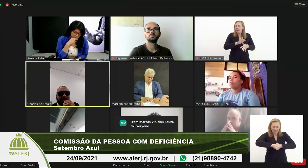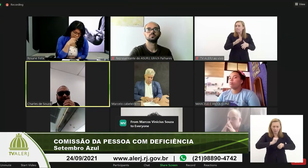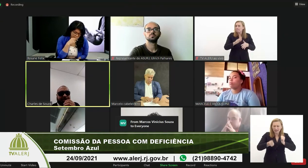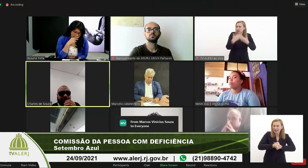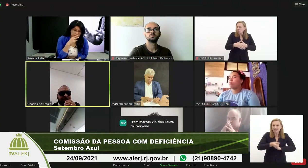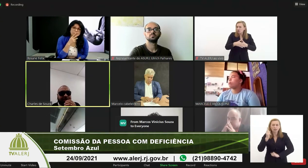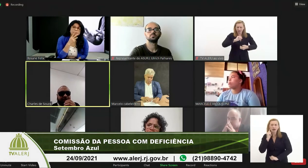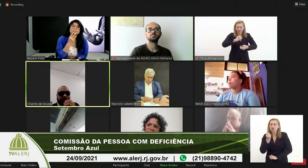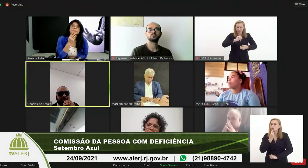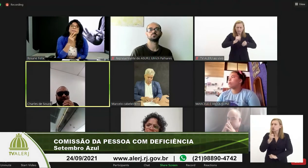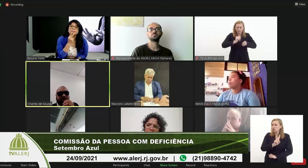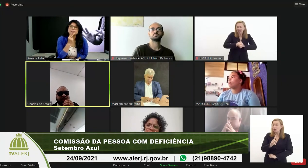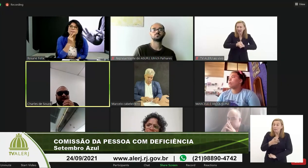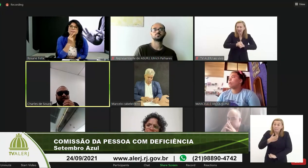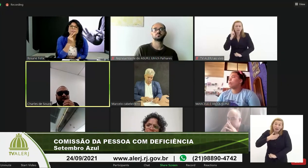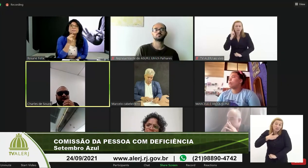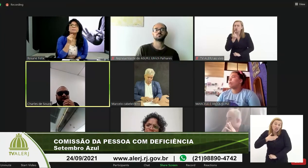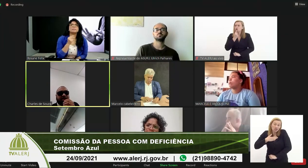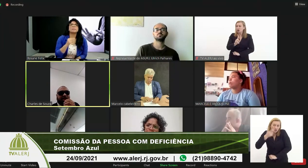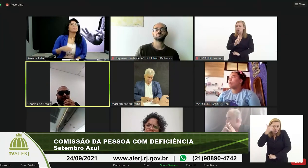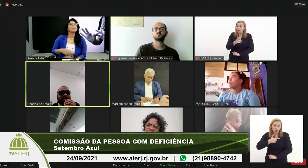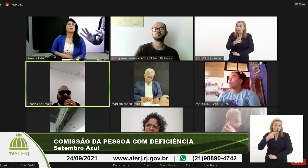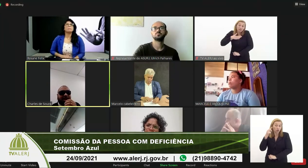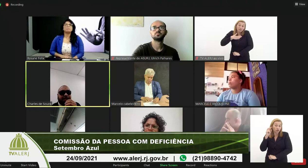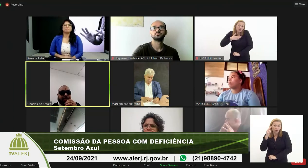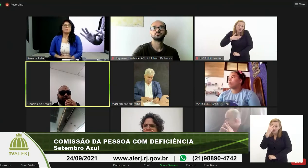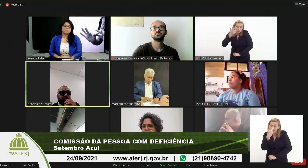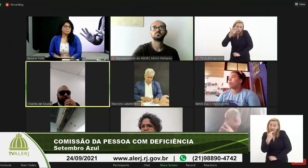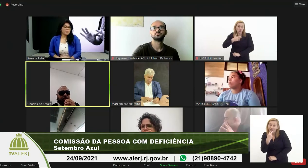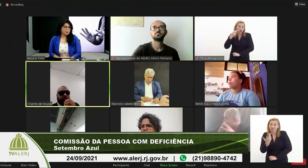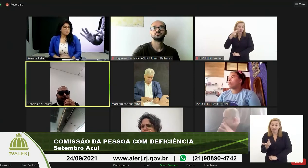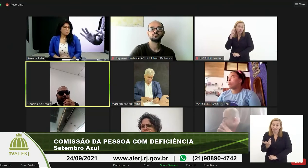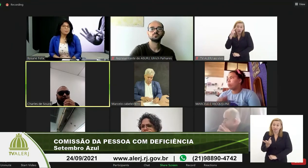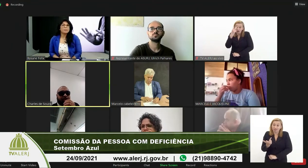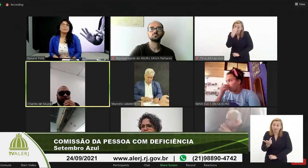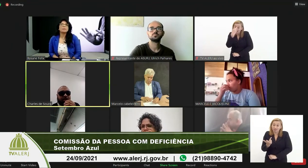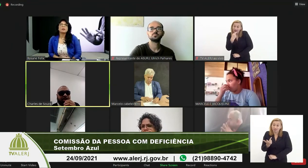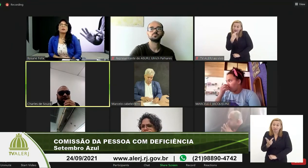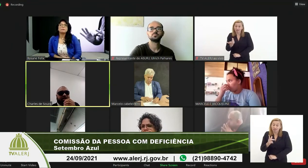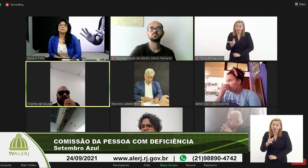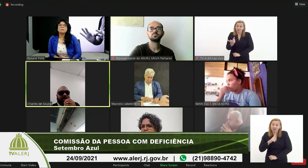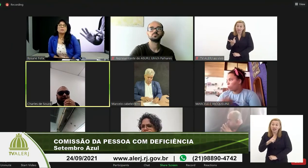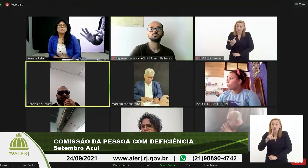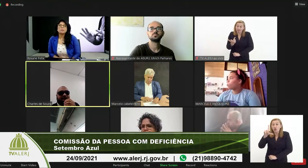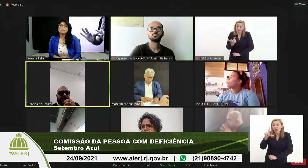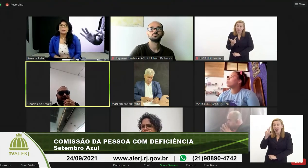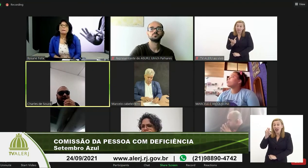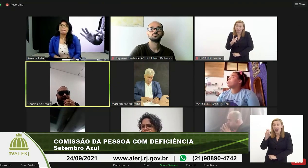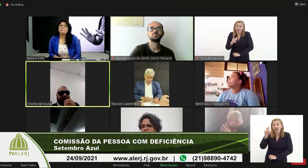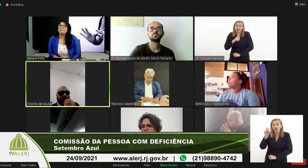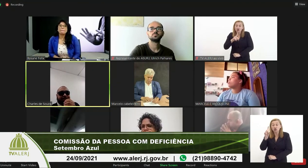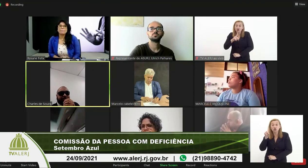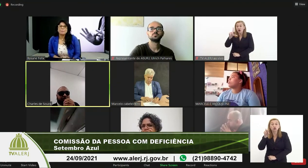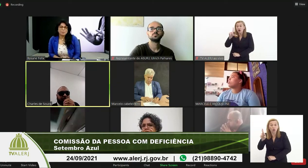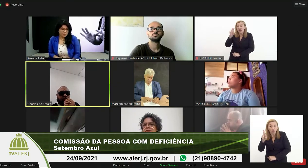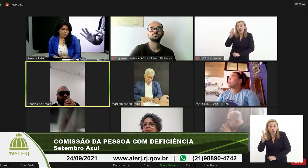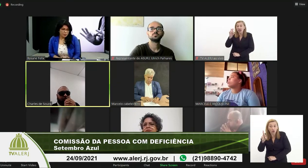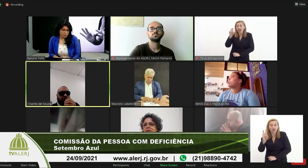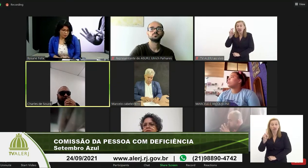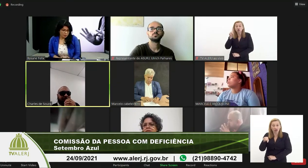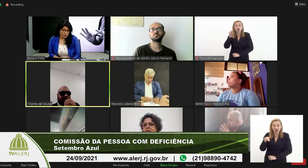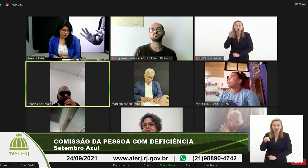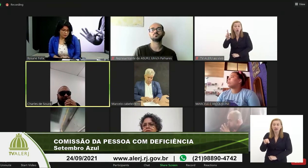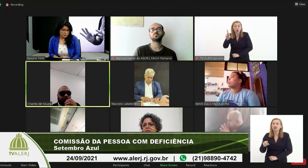a prova é adaptada por exemplo para mim que sou cego tem lá o intérprete o apuledor tem a prova com